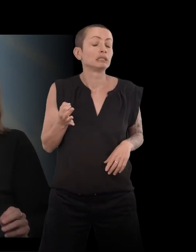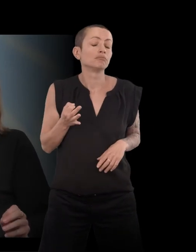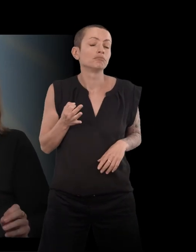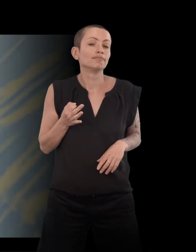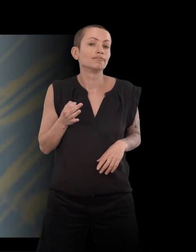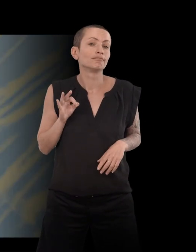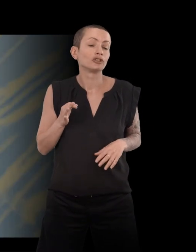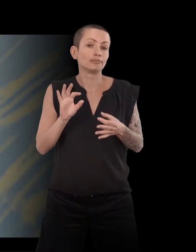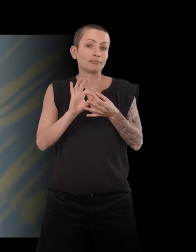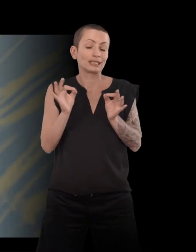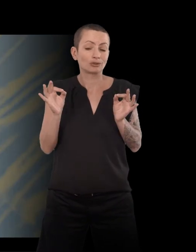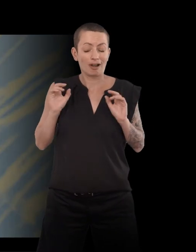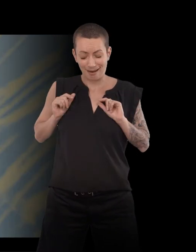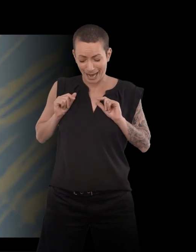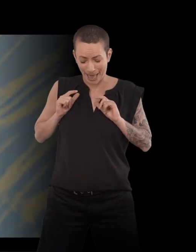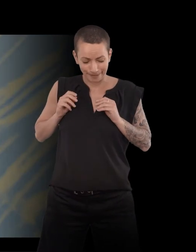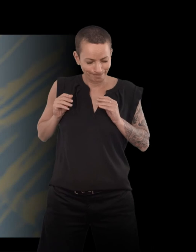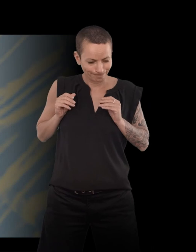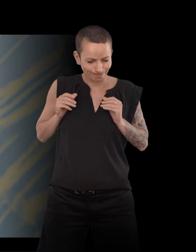histoires qui sont là, qui ne trouvaient pas leur place.